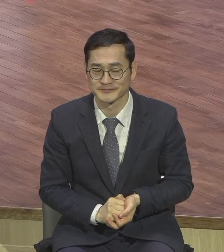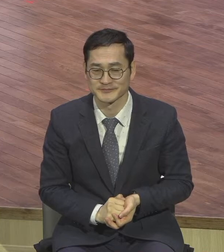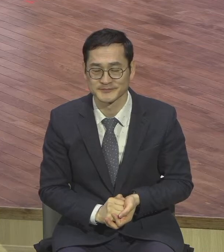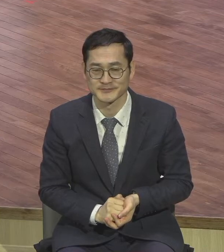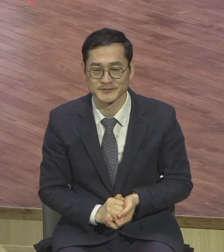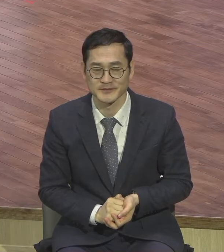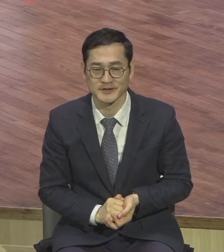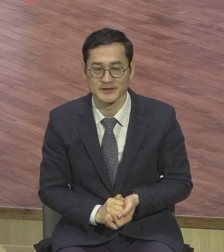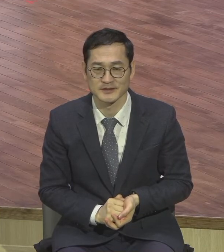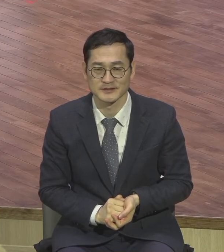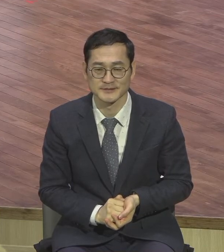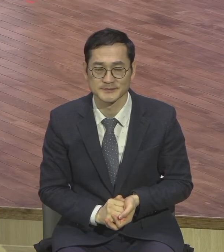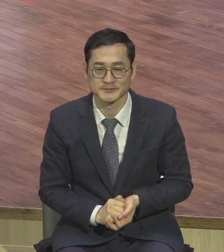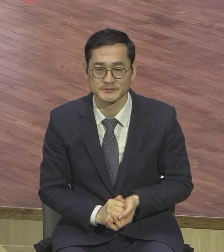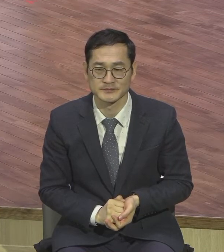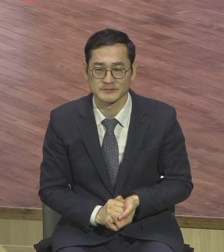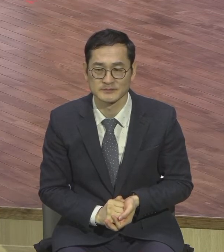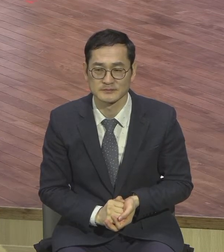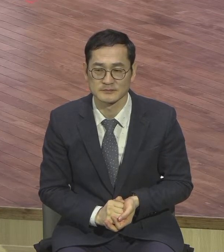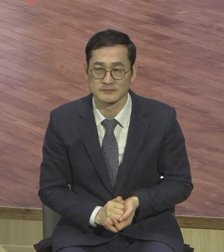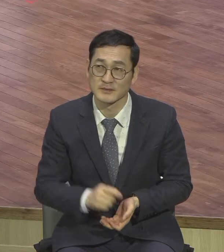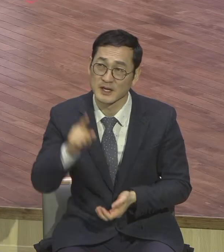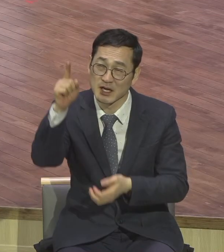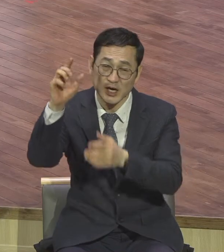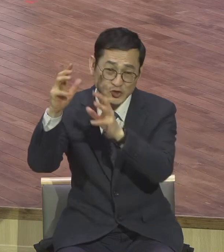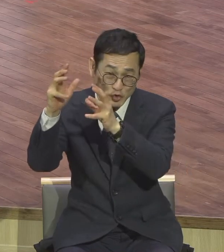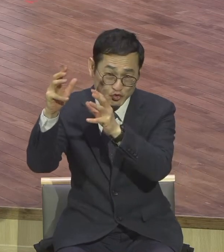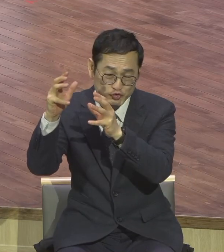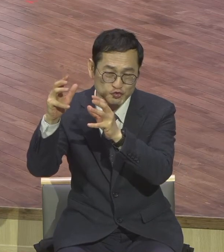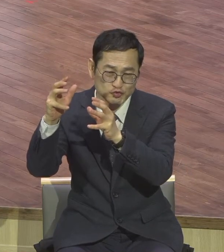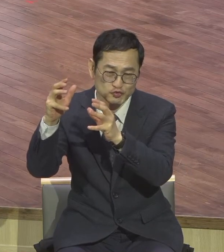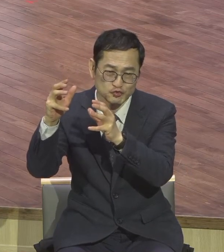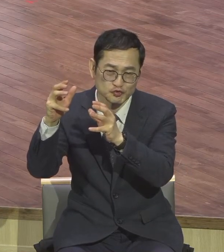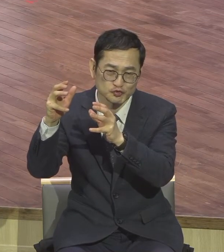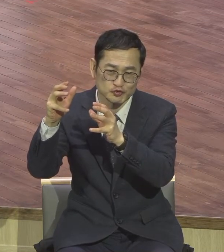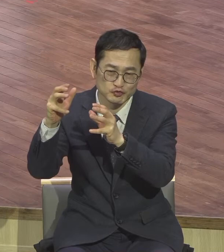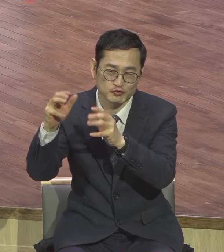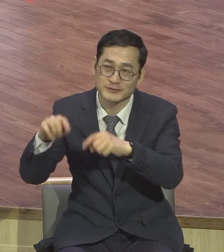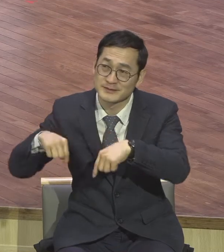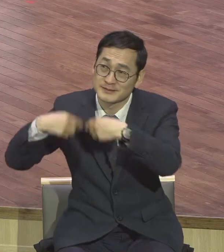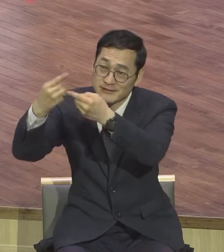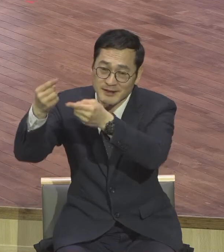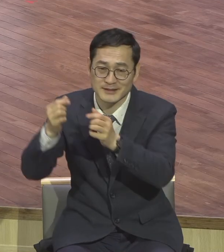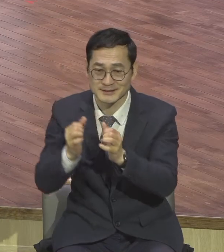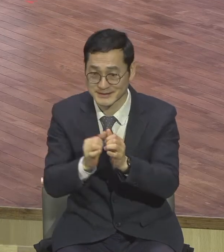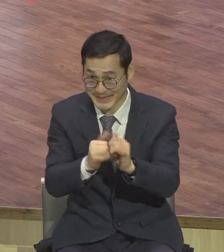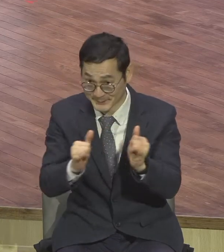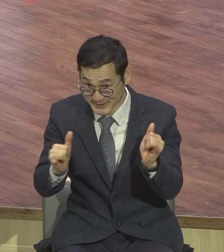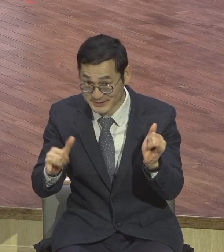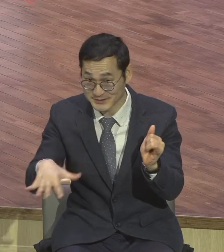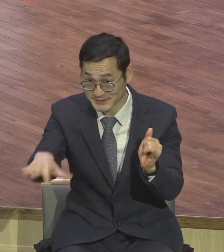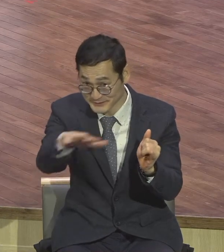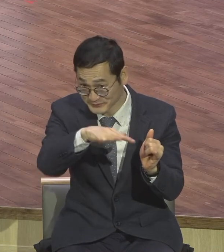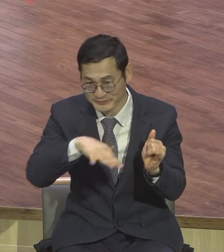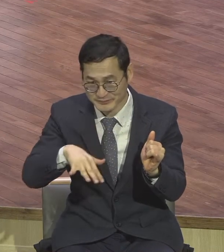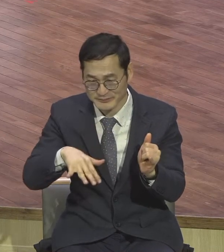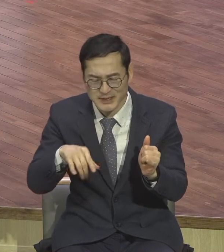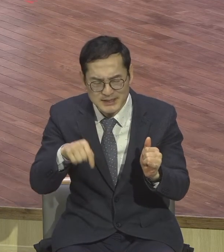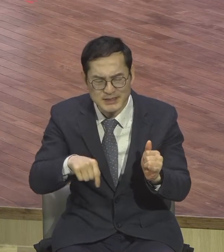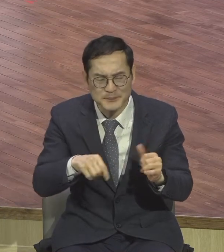천국 백성으로서 이제는 이 땅에 우리가 잠시 사는 동안에 어떤